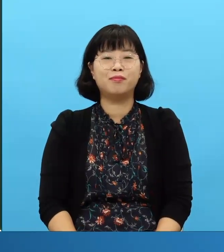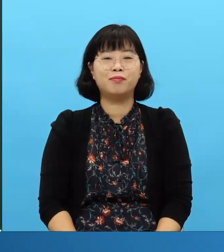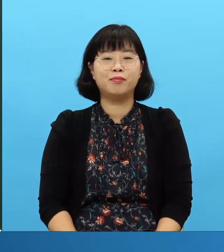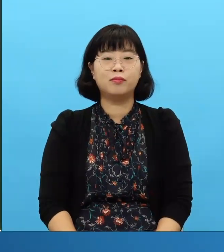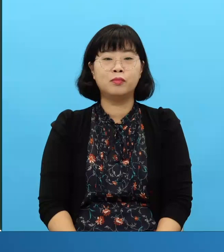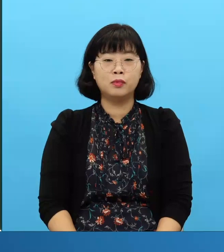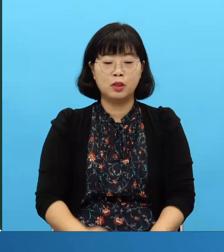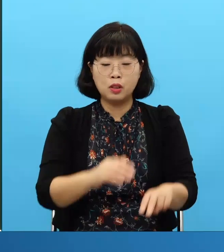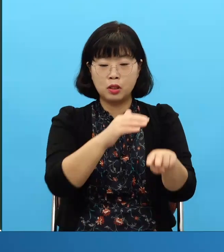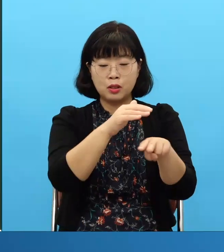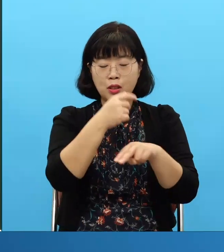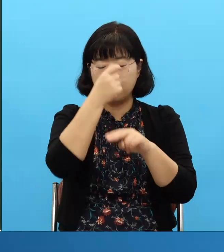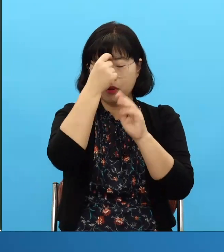finalmente escuchó la voz de Dios